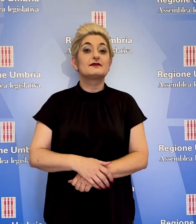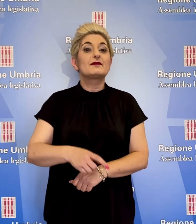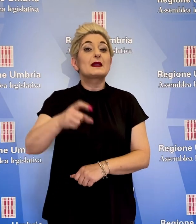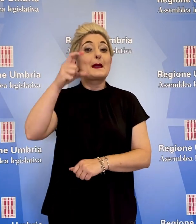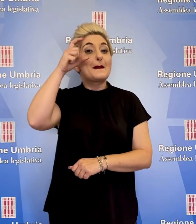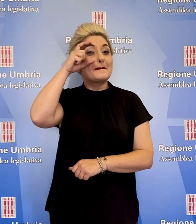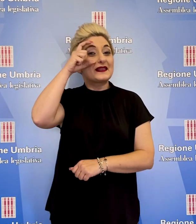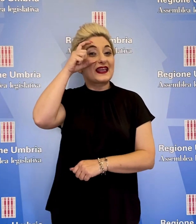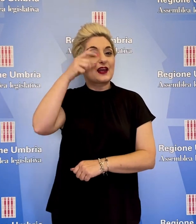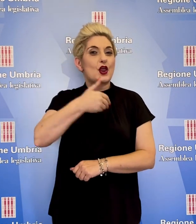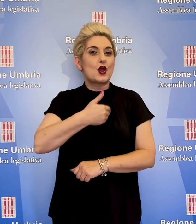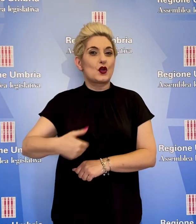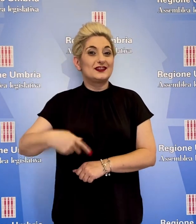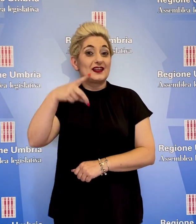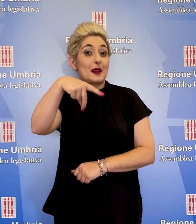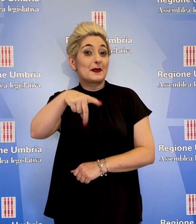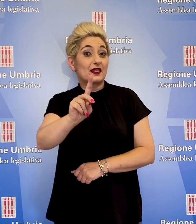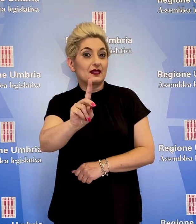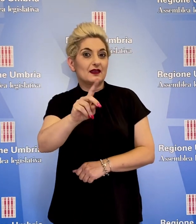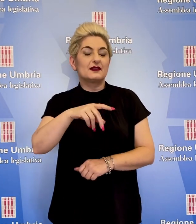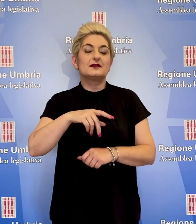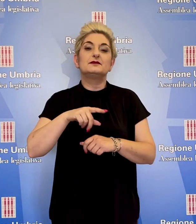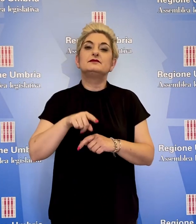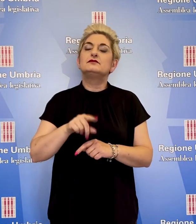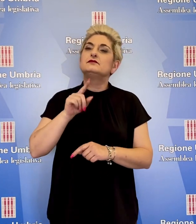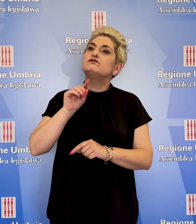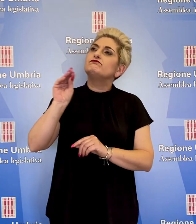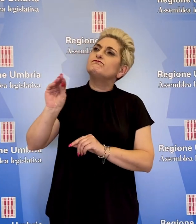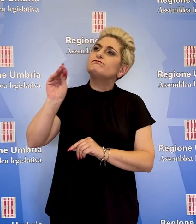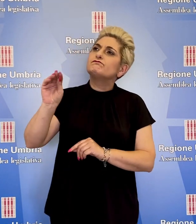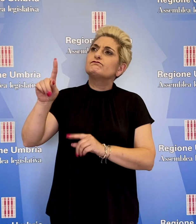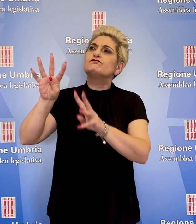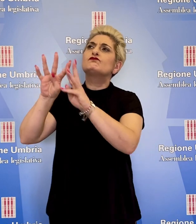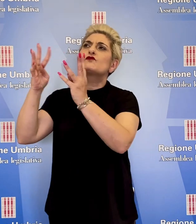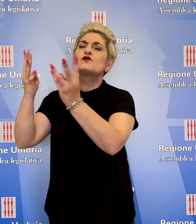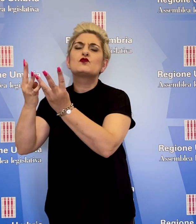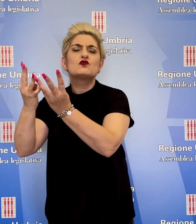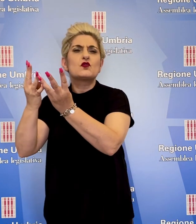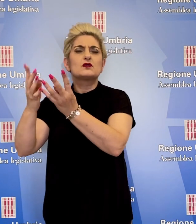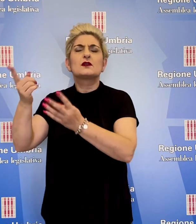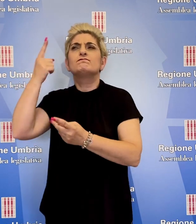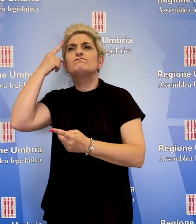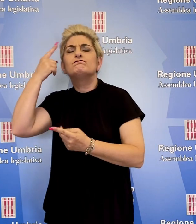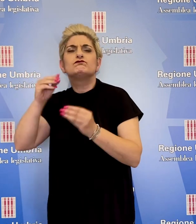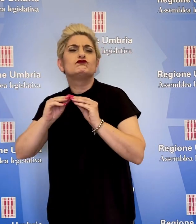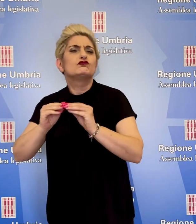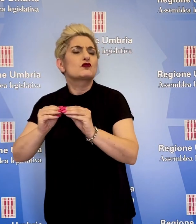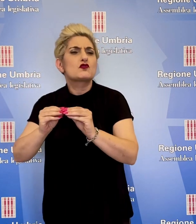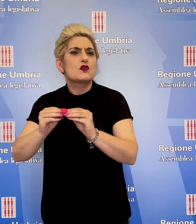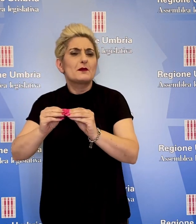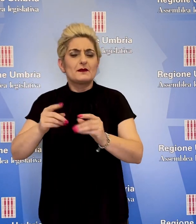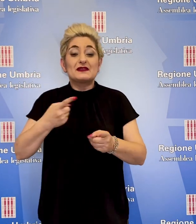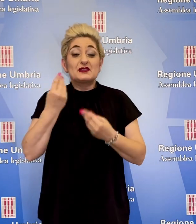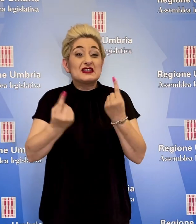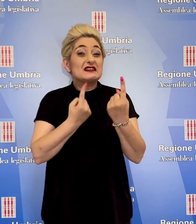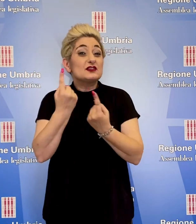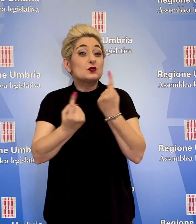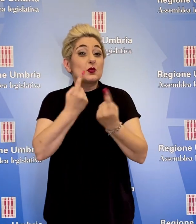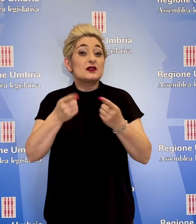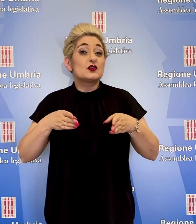Michele Bettarelli, consigliere del Partito Democratico, ha chiesto quali sono gli intendimenti della giunta regionale rispetto alla situazione delle